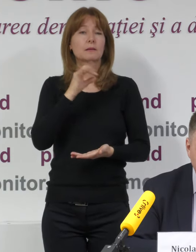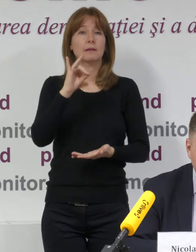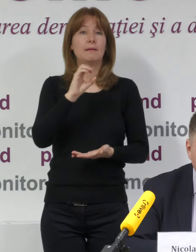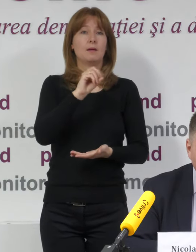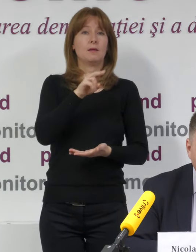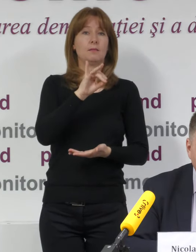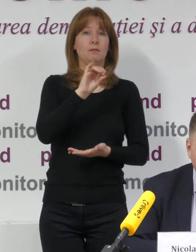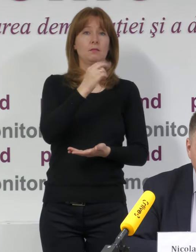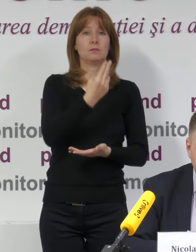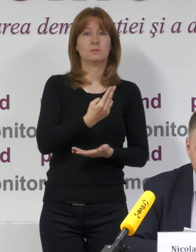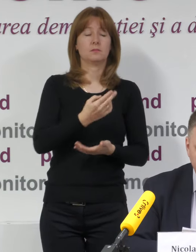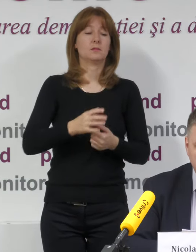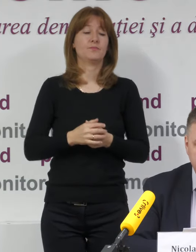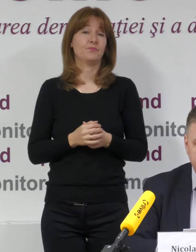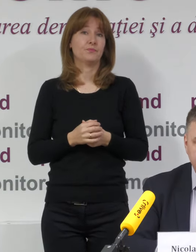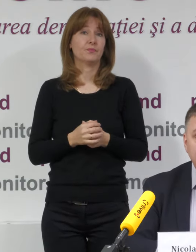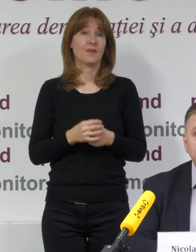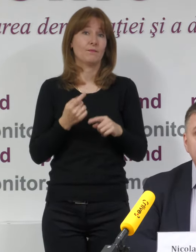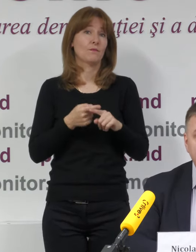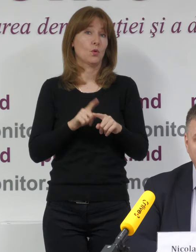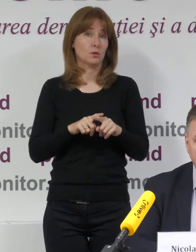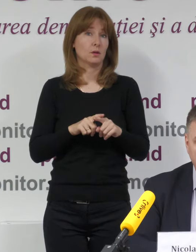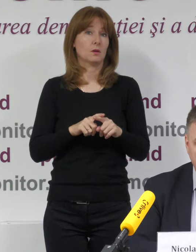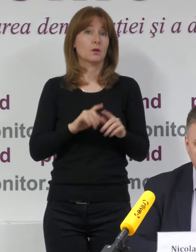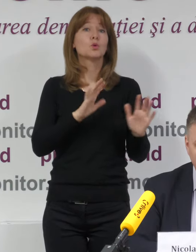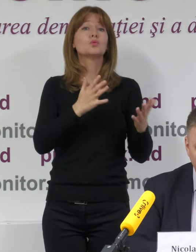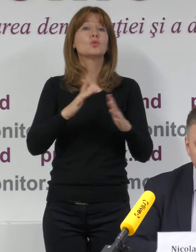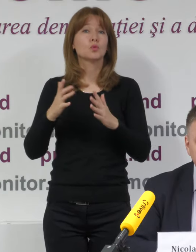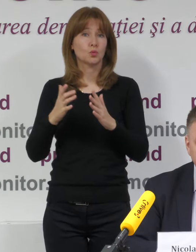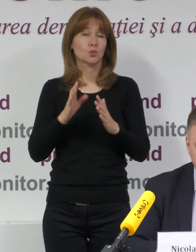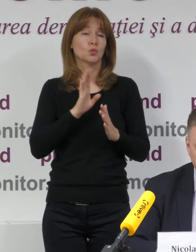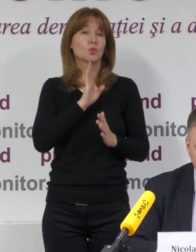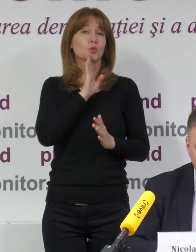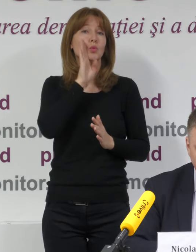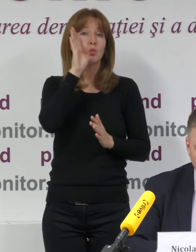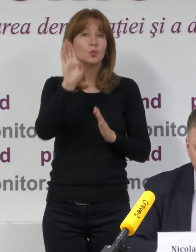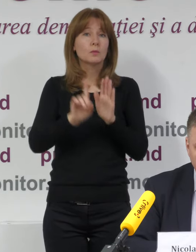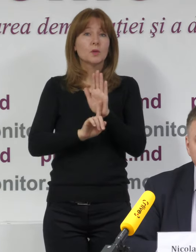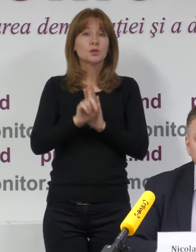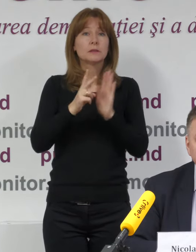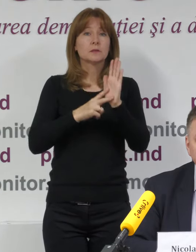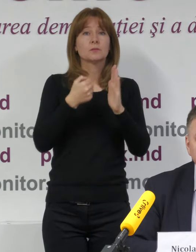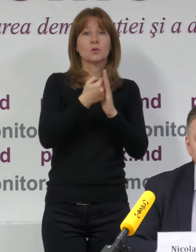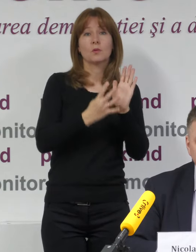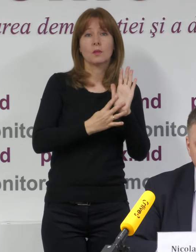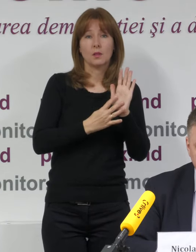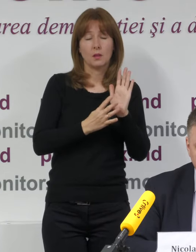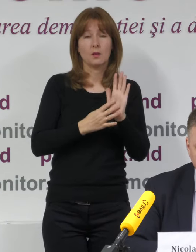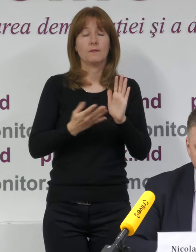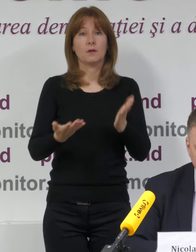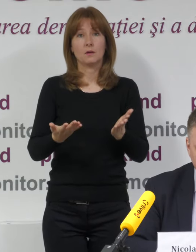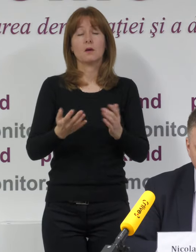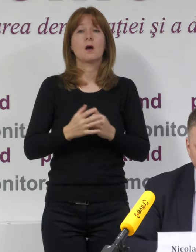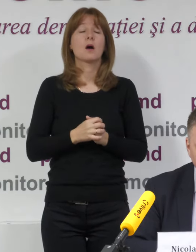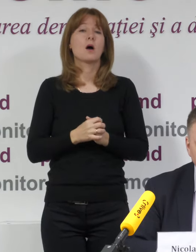secția 3. Acestea au fost constatările până la ora 9.00. În continuare, vreau să reamintesc